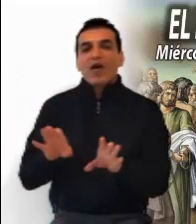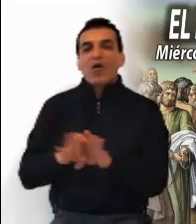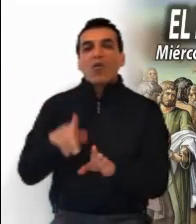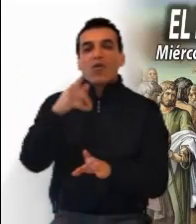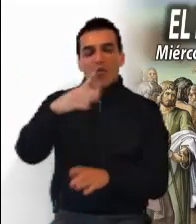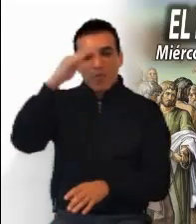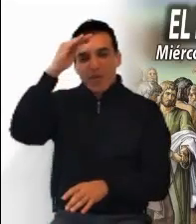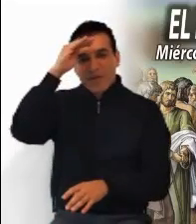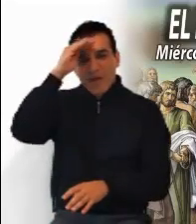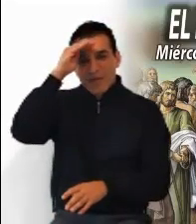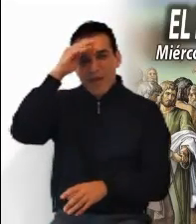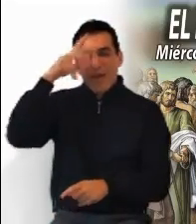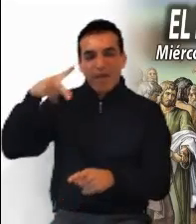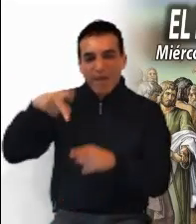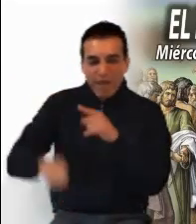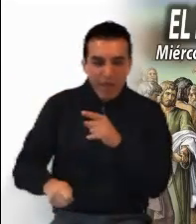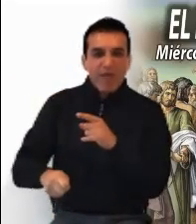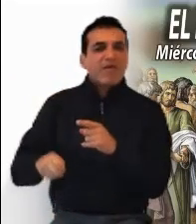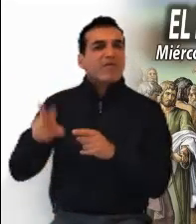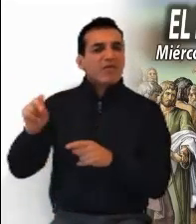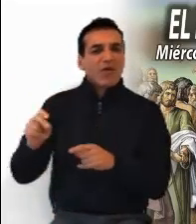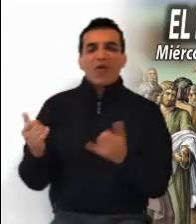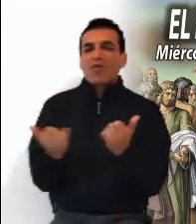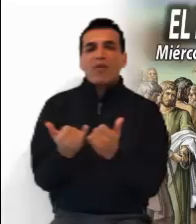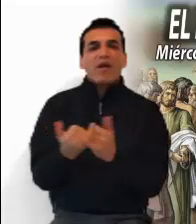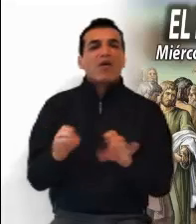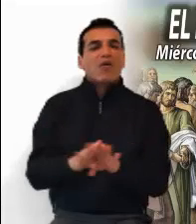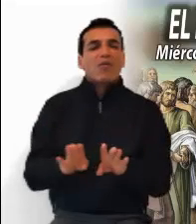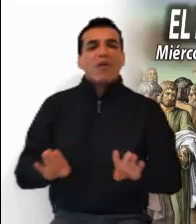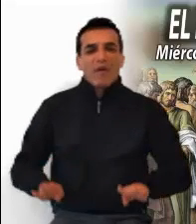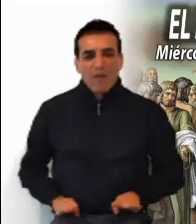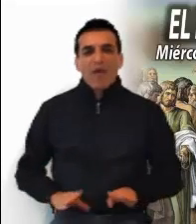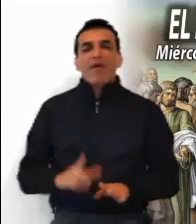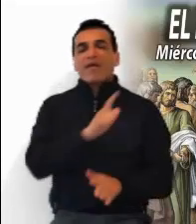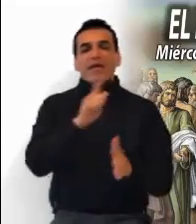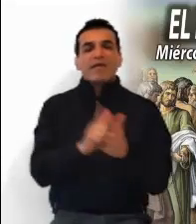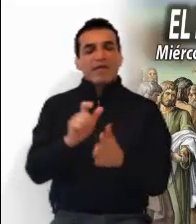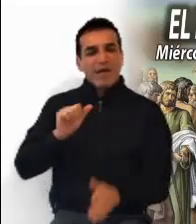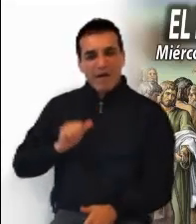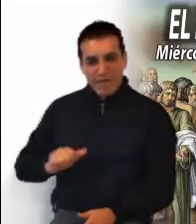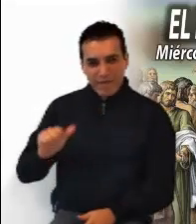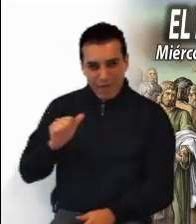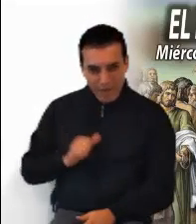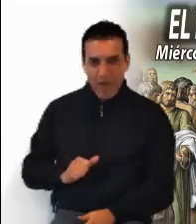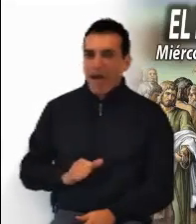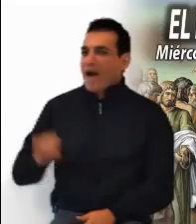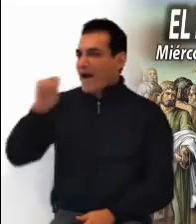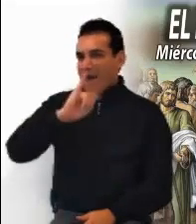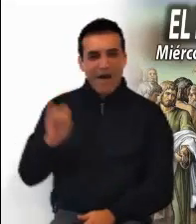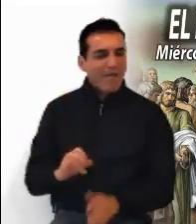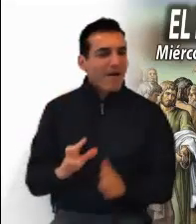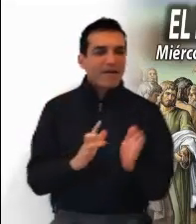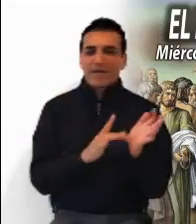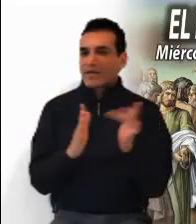pensamiento y a un actuar anquilosado en la antigua ley. De ninguna forma está exigiendo